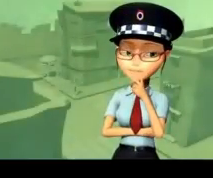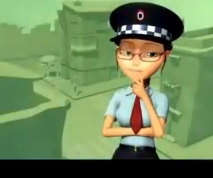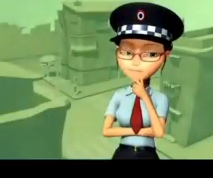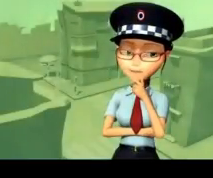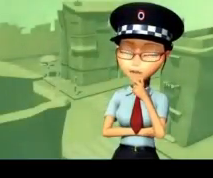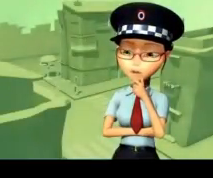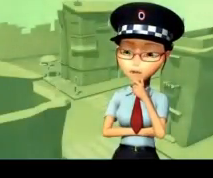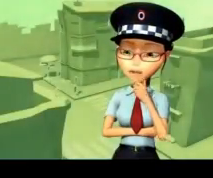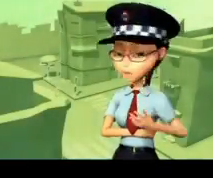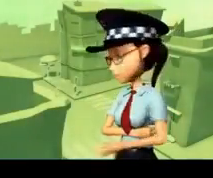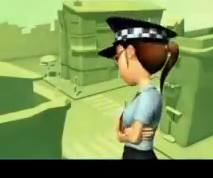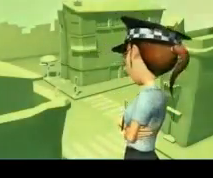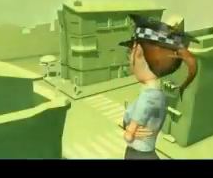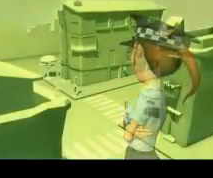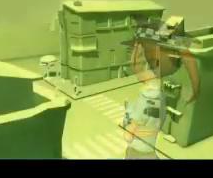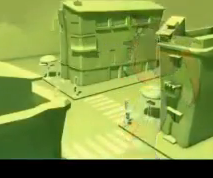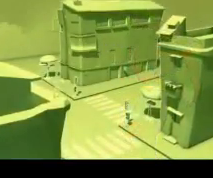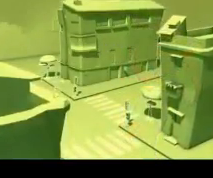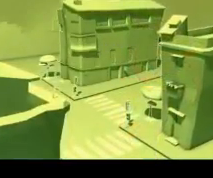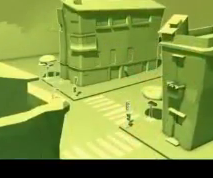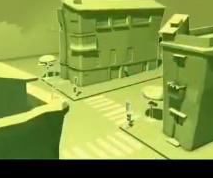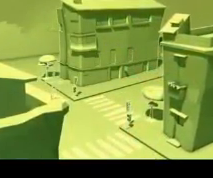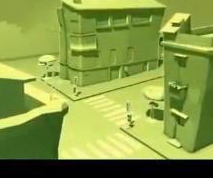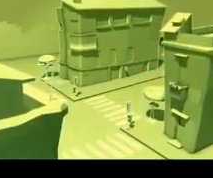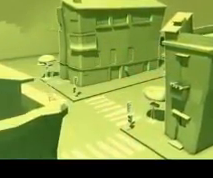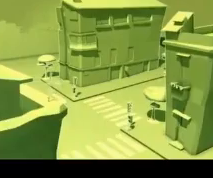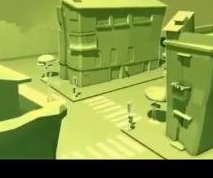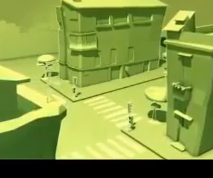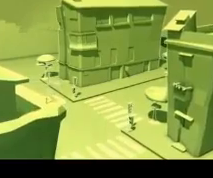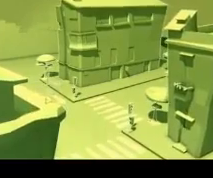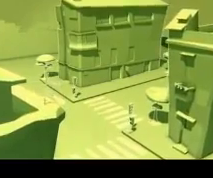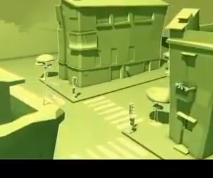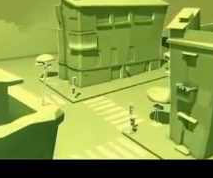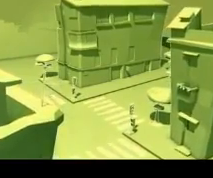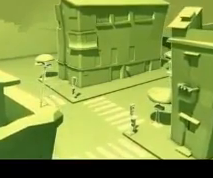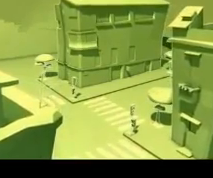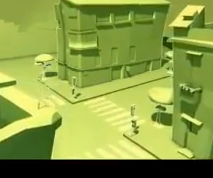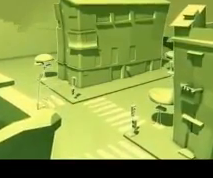Veamos un ejemplo de lo que pasó hace unos días en una calle, muy cerca de aquí.